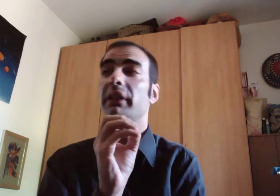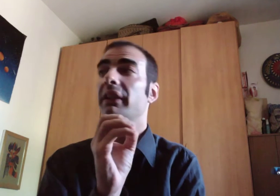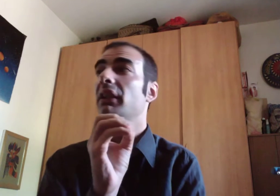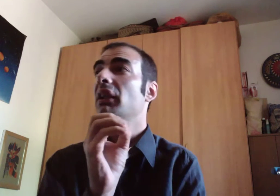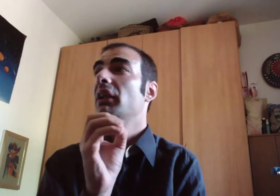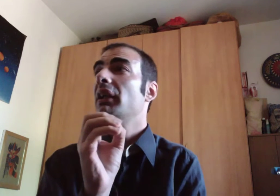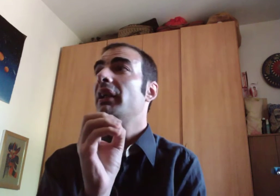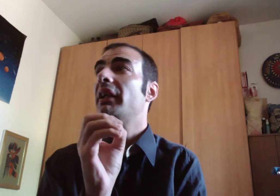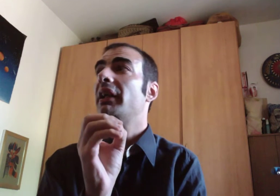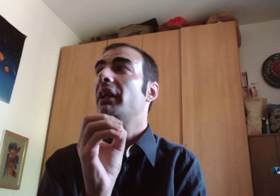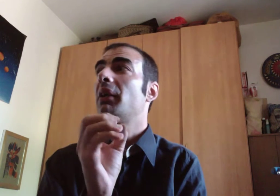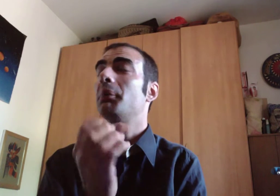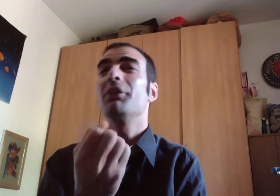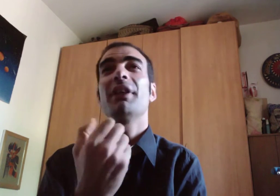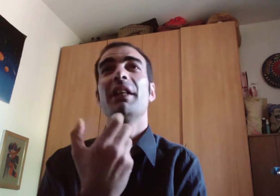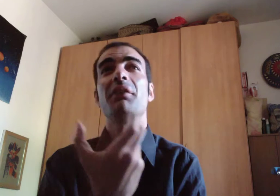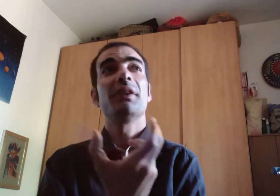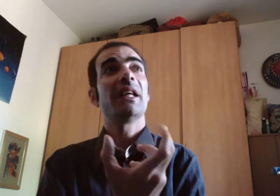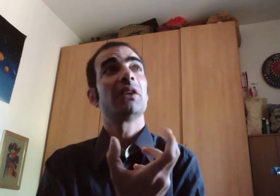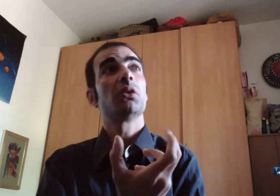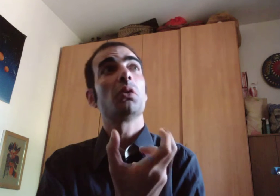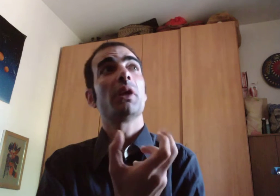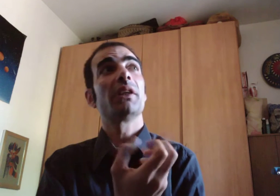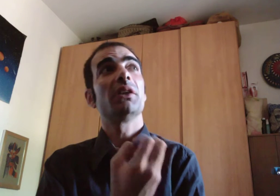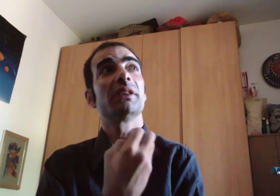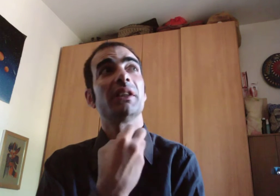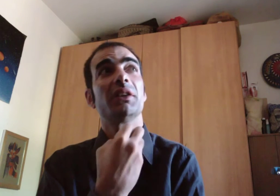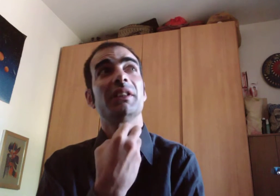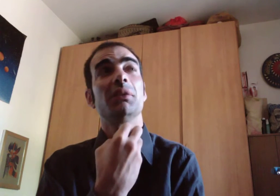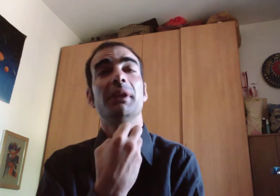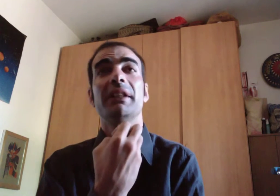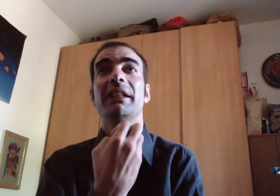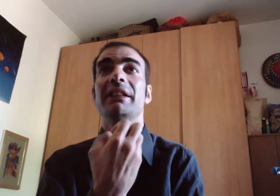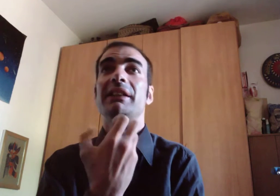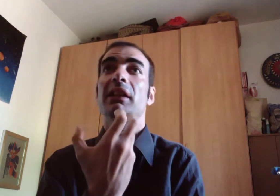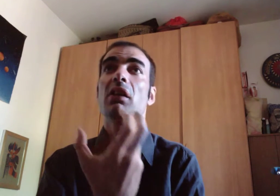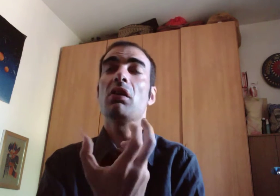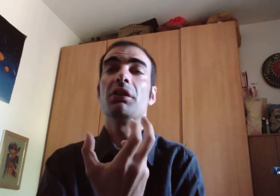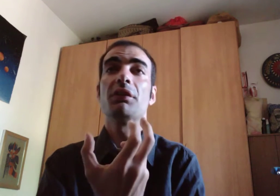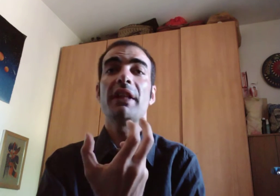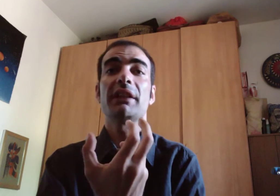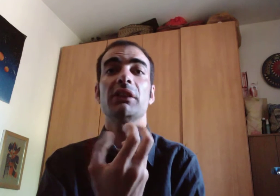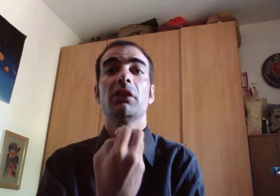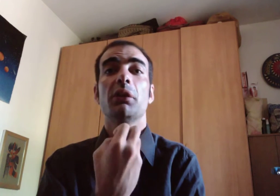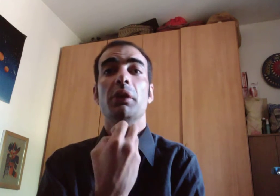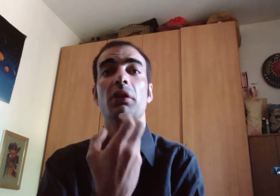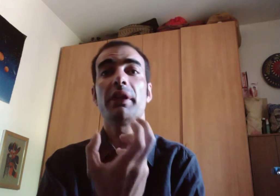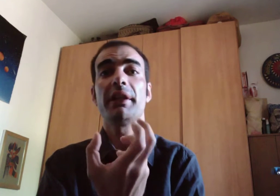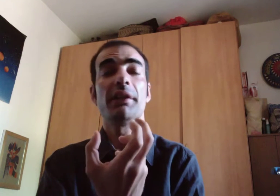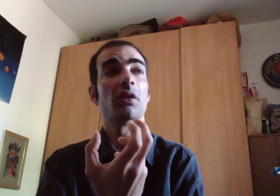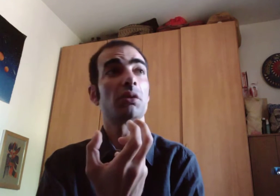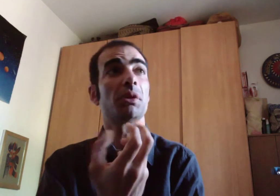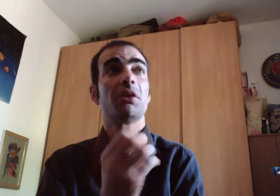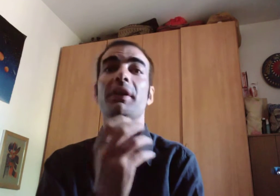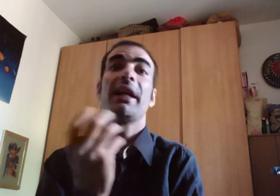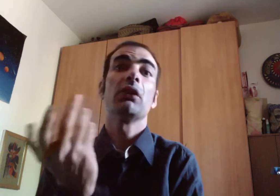mi viene inviato un qualcosa che non è di mia richiesta o diverso da quello che io avevo specificato